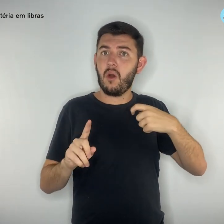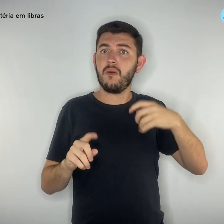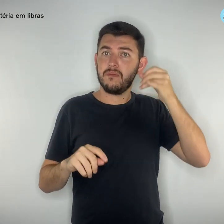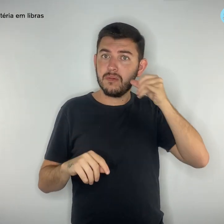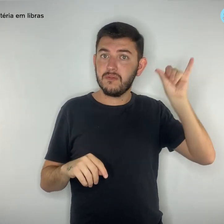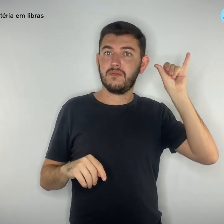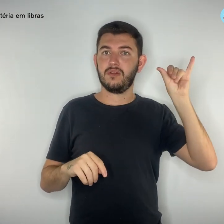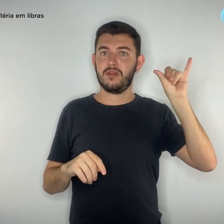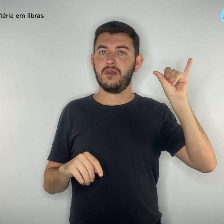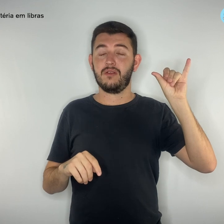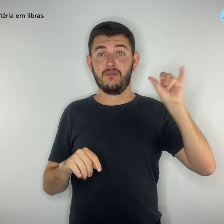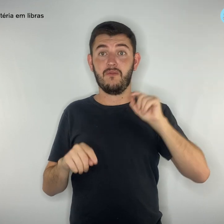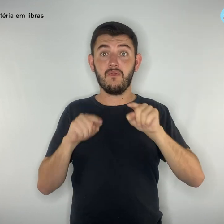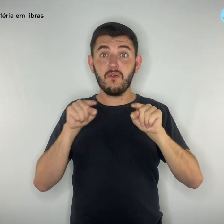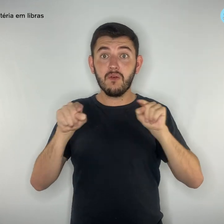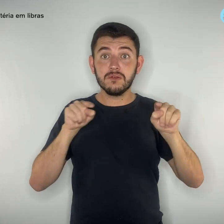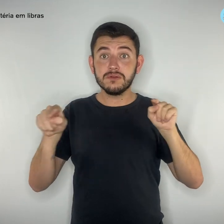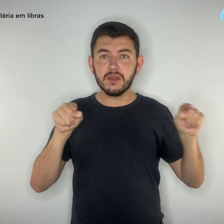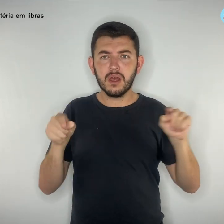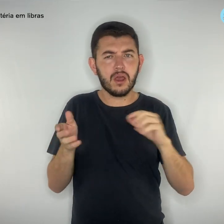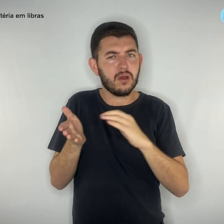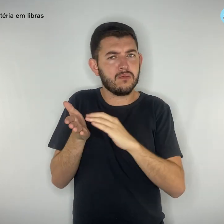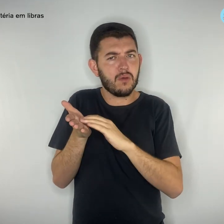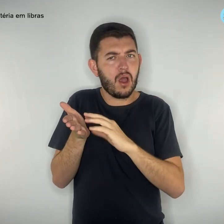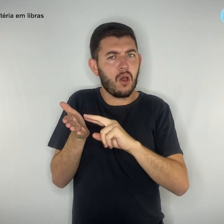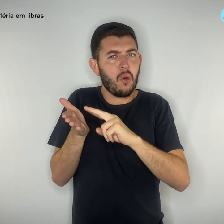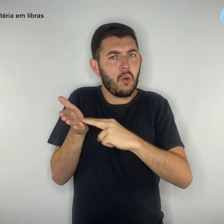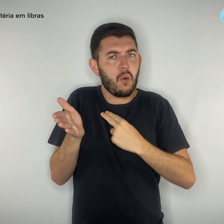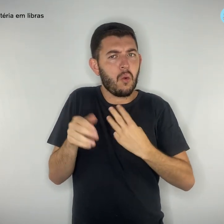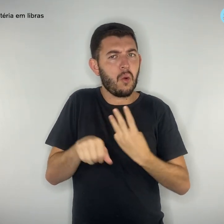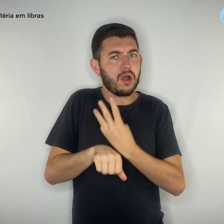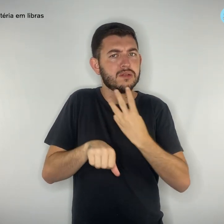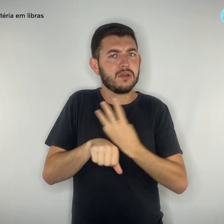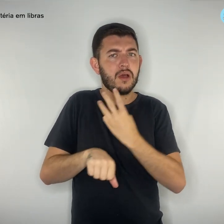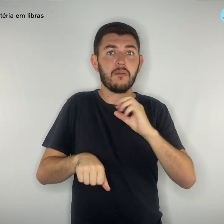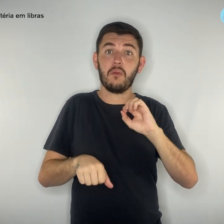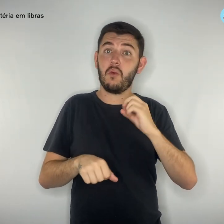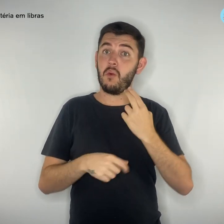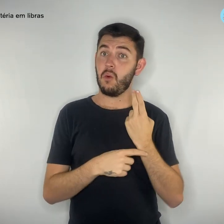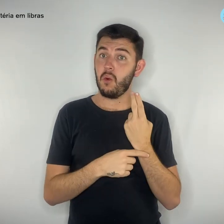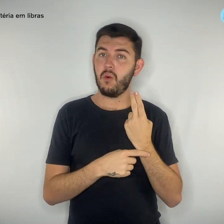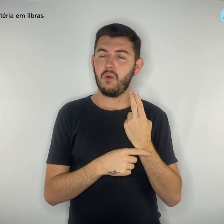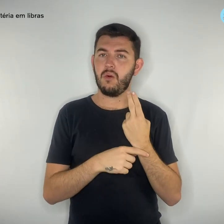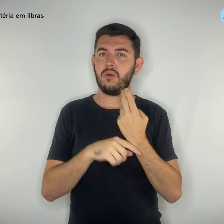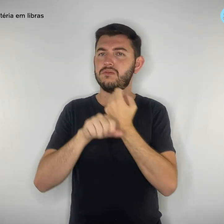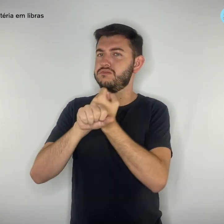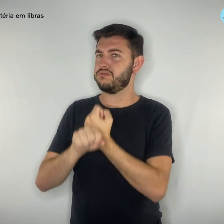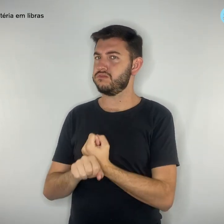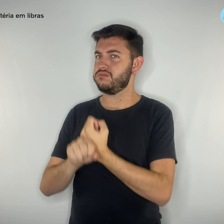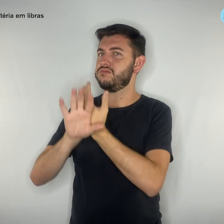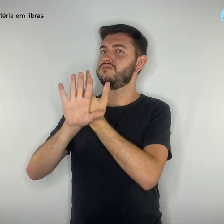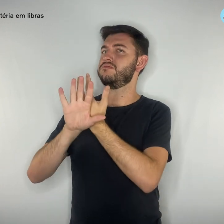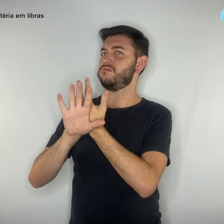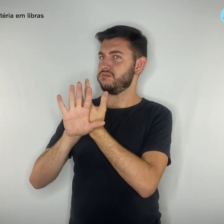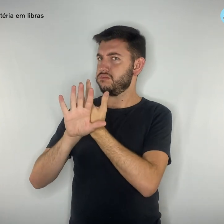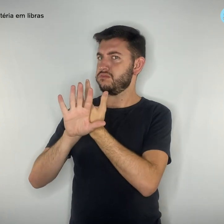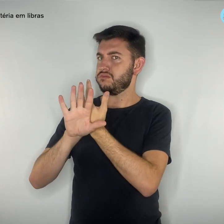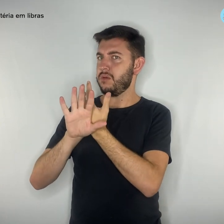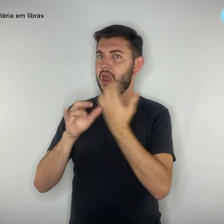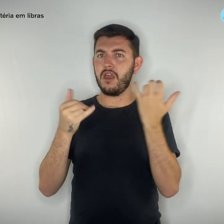você receber uma mensagem de WhatsApp ou até mesmo uma ligação telefônica informando sobre uma